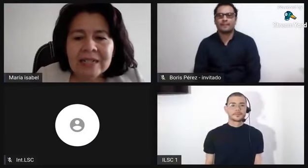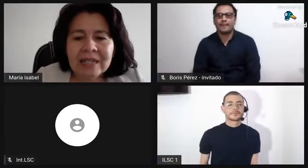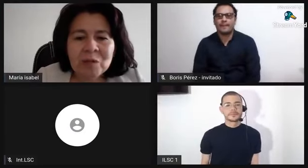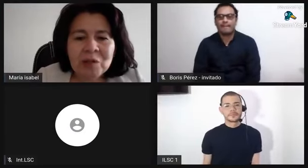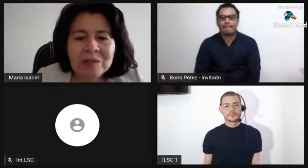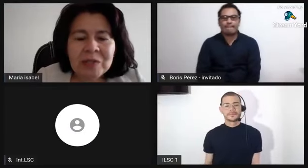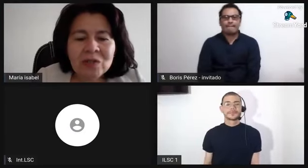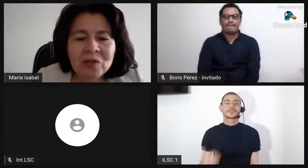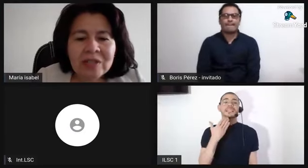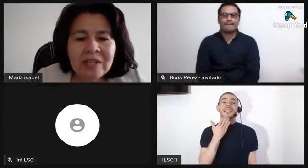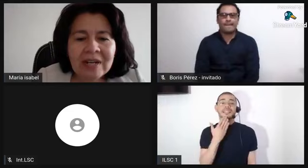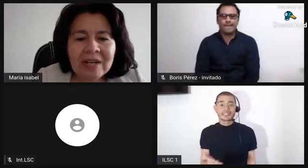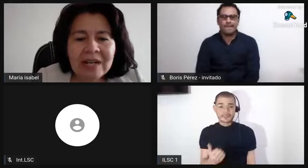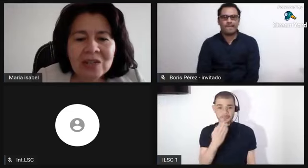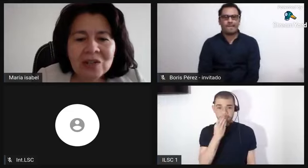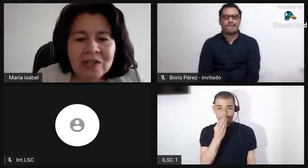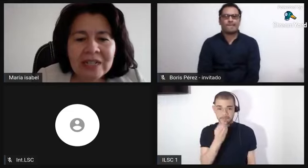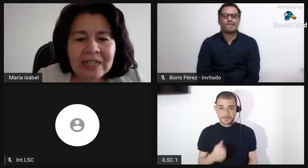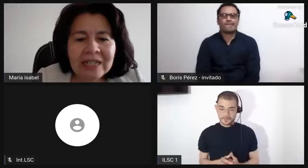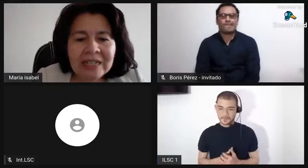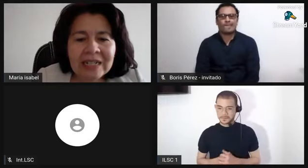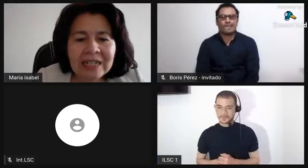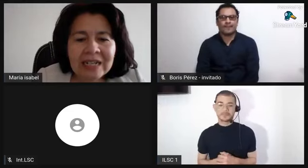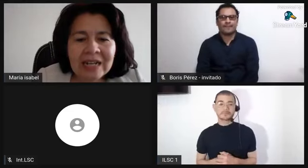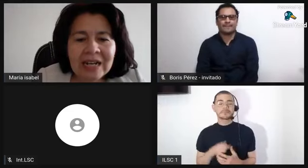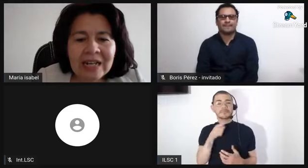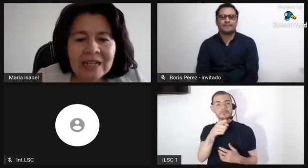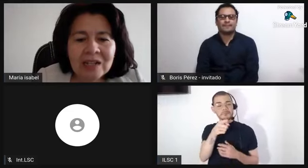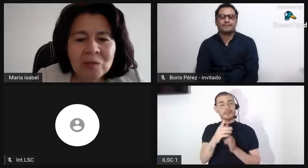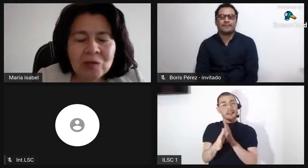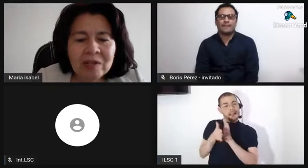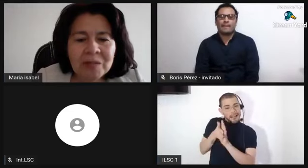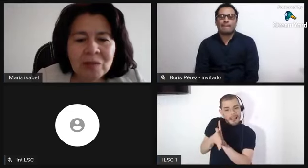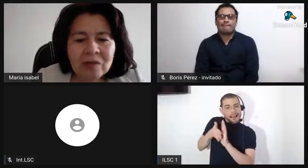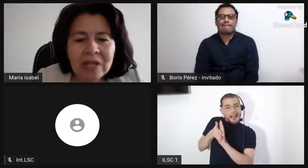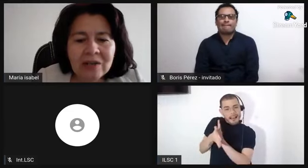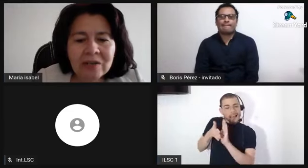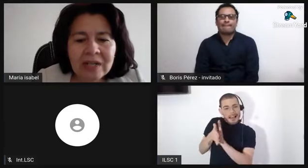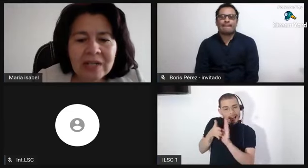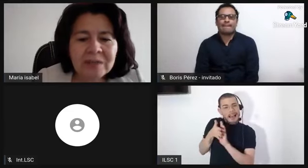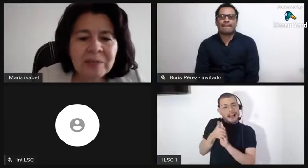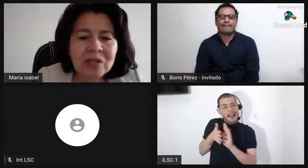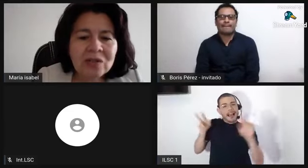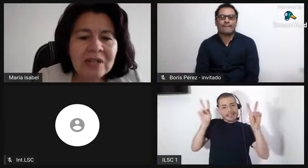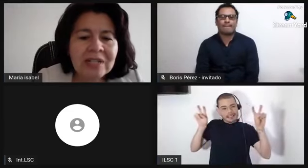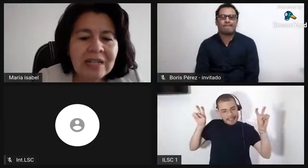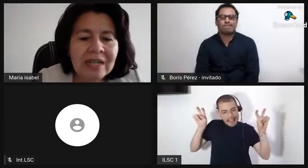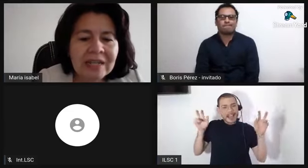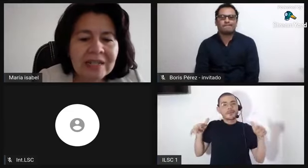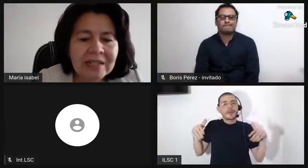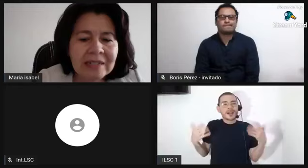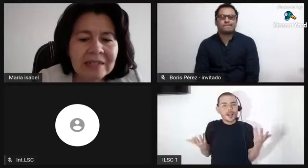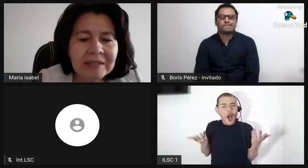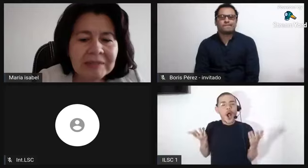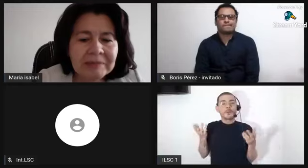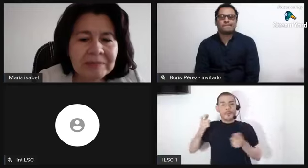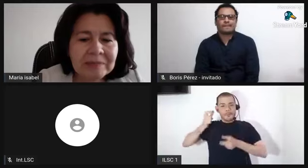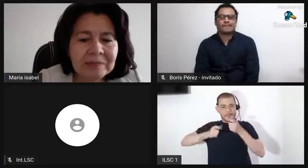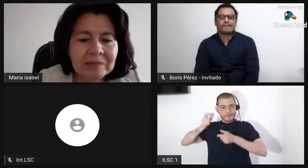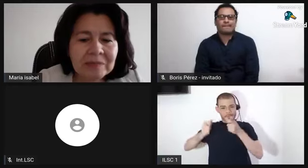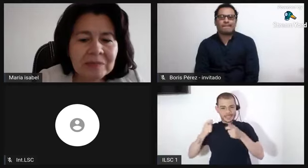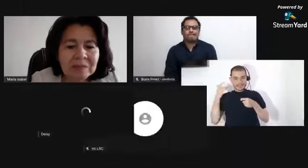Gracias, Boris. Pues todo este relato de la llegada y cómo transportaron a las personas negras